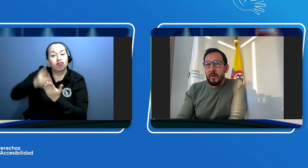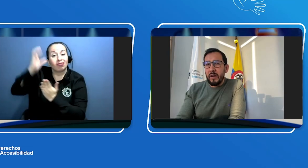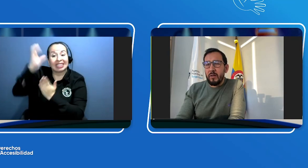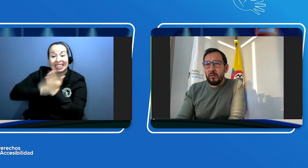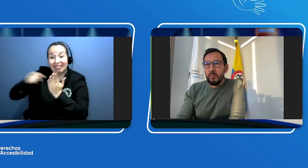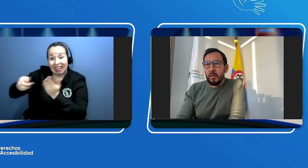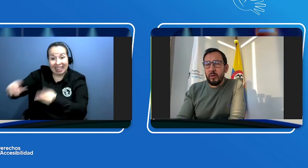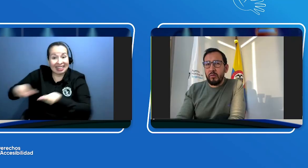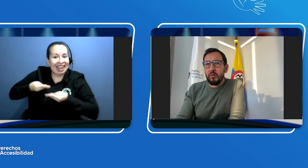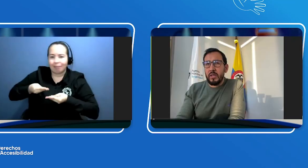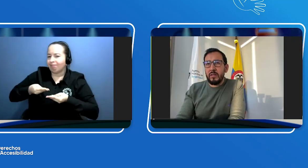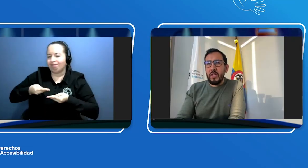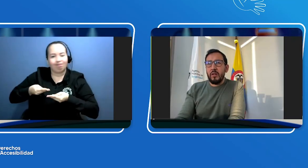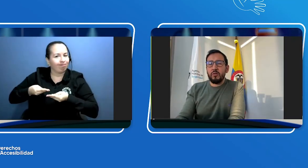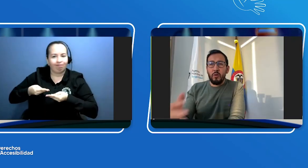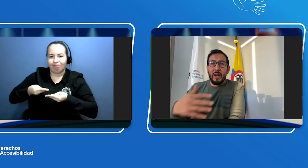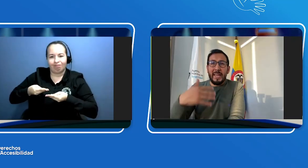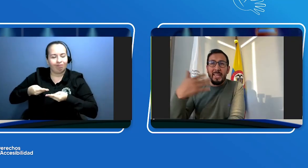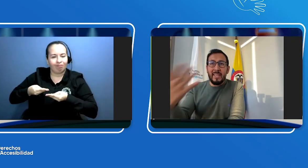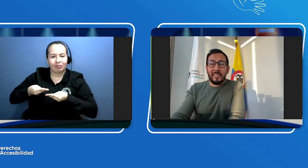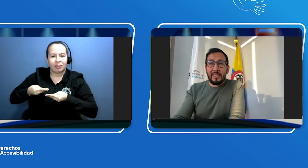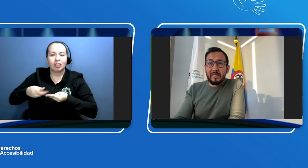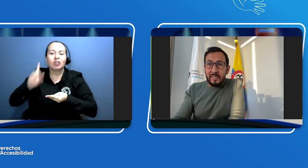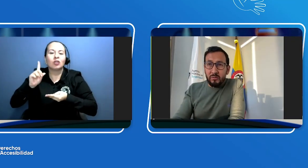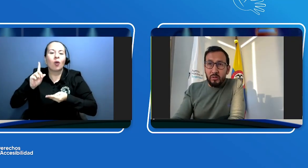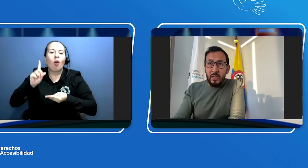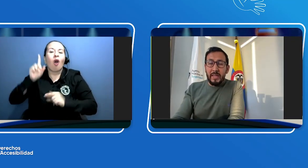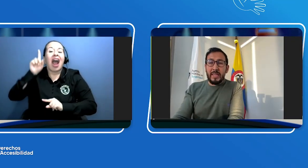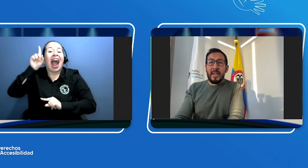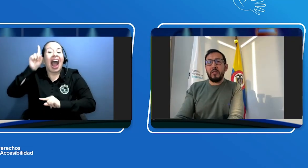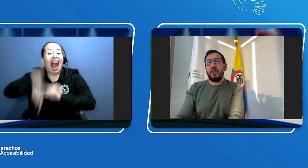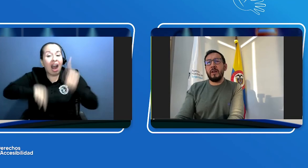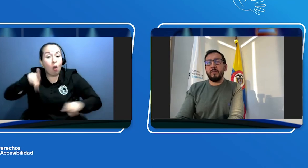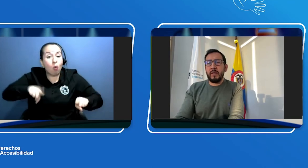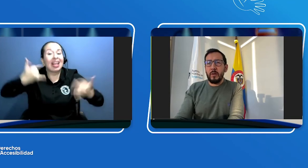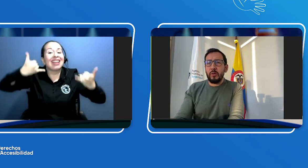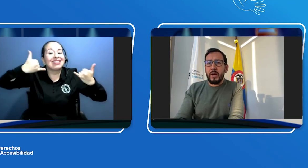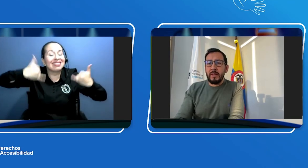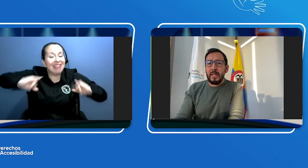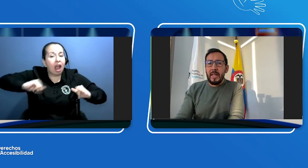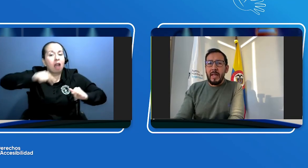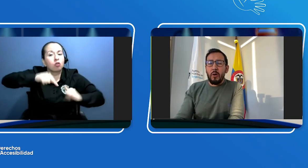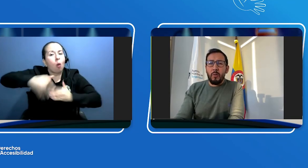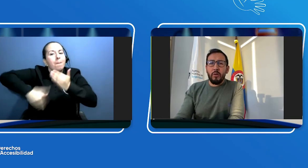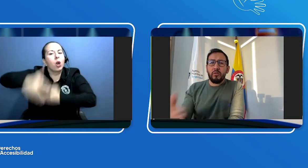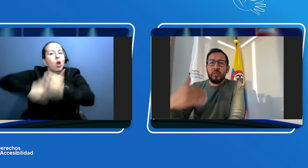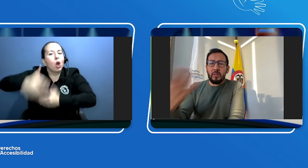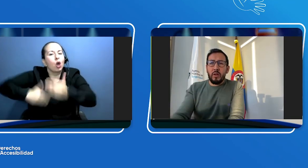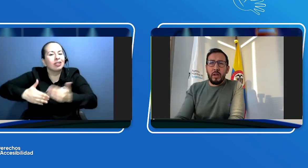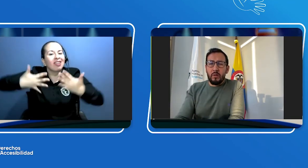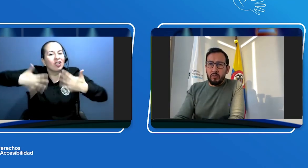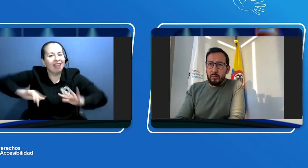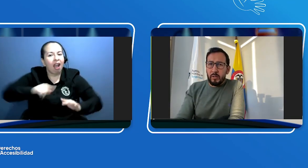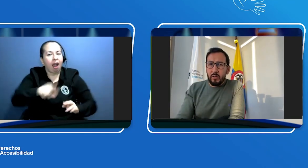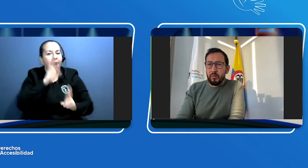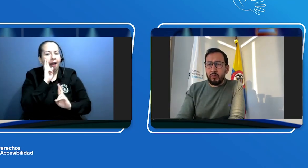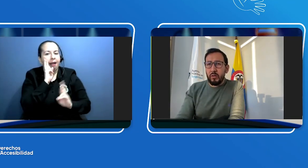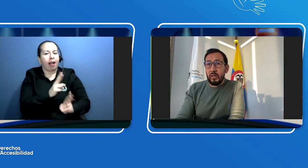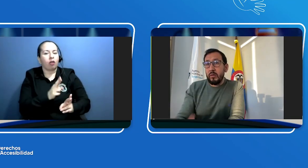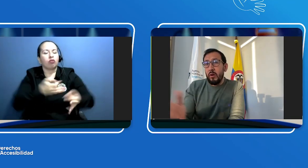reconocimiento de conductores solo aquellas insisto que han hecho el respectivo trámite como centro de reconocimiento de conductores o